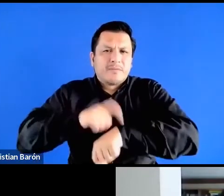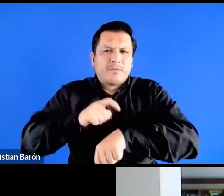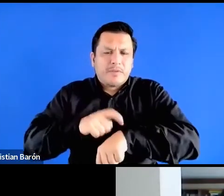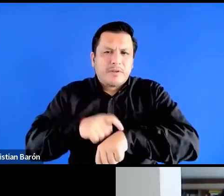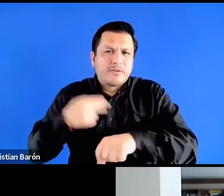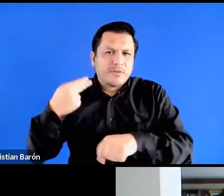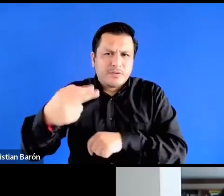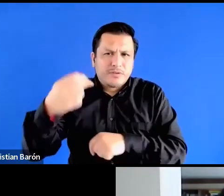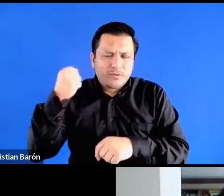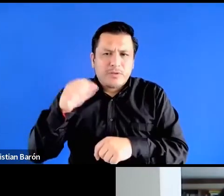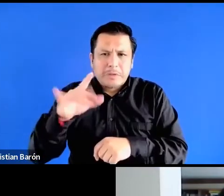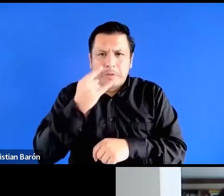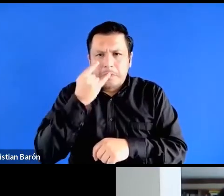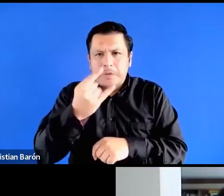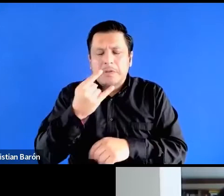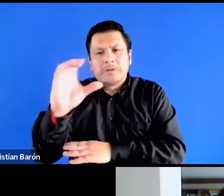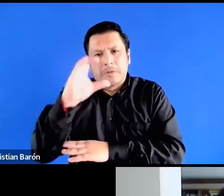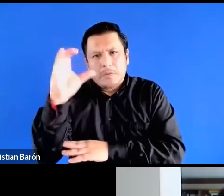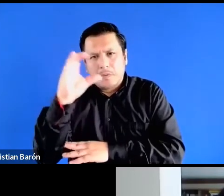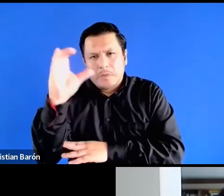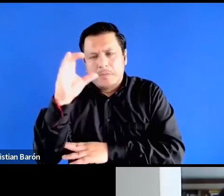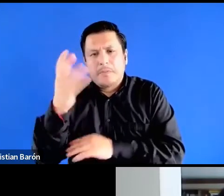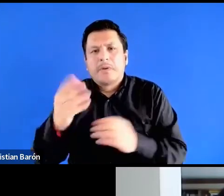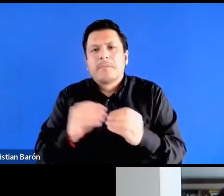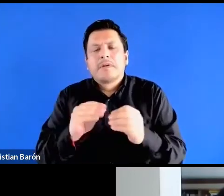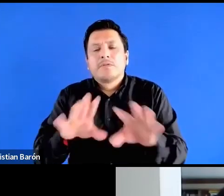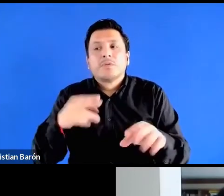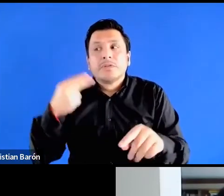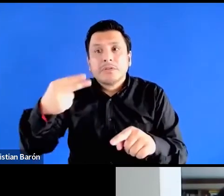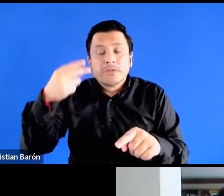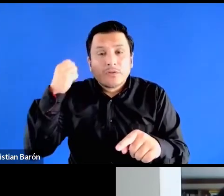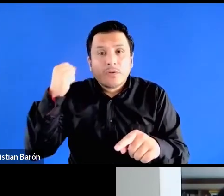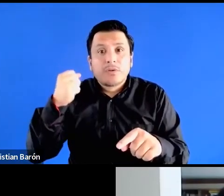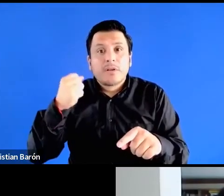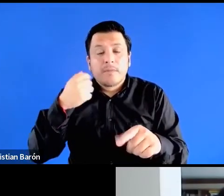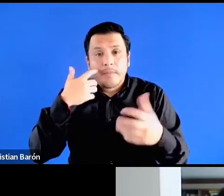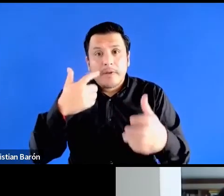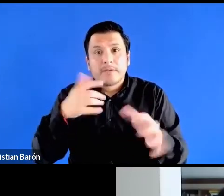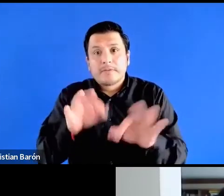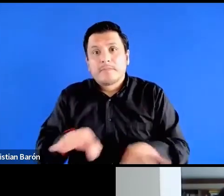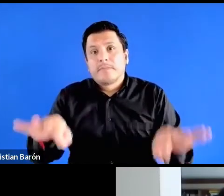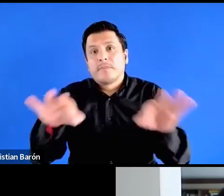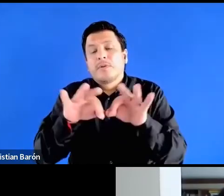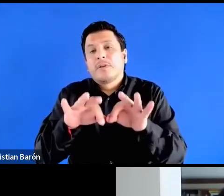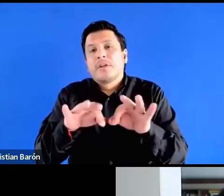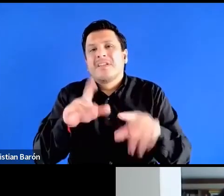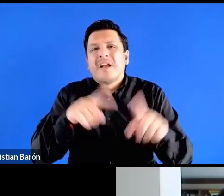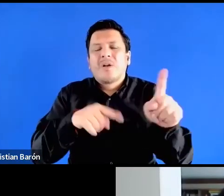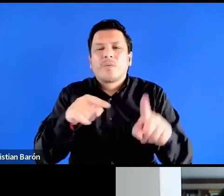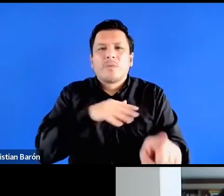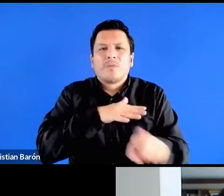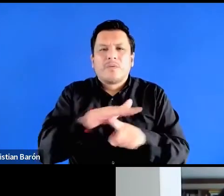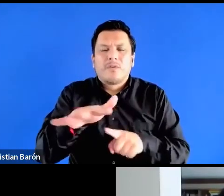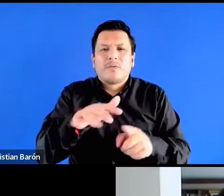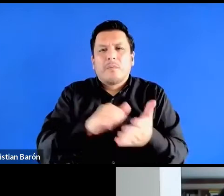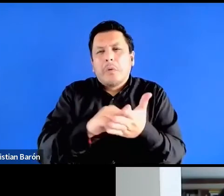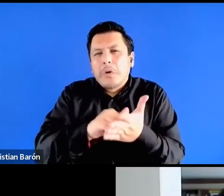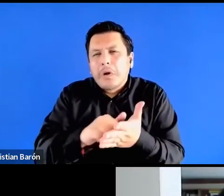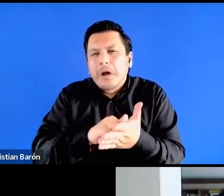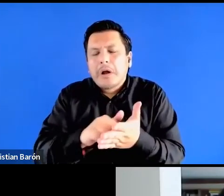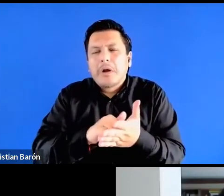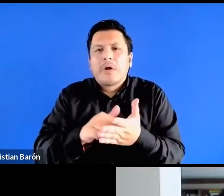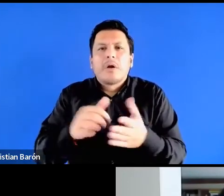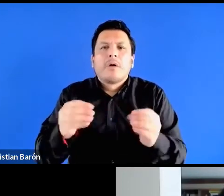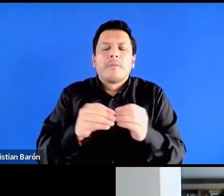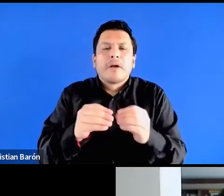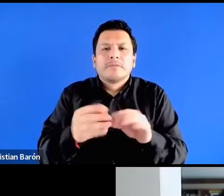muy interesantes de la historia colombiana que esa historia con mayúsculas ha borrado y ha sido blanqueada y digamos hacia